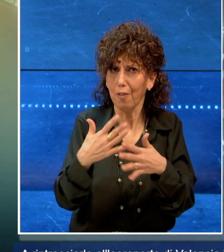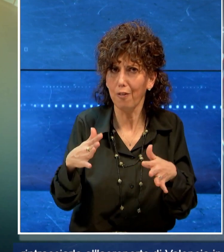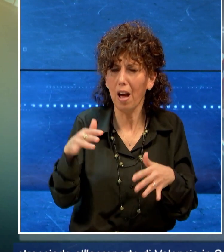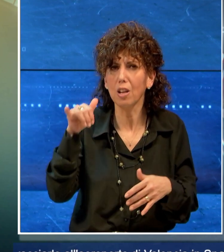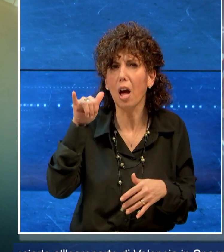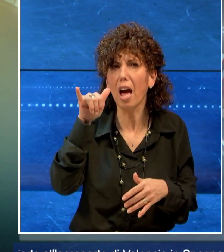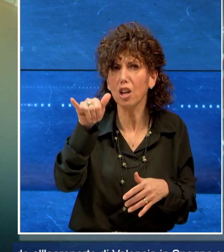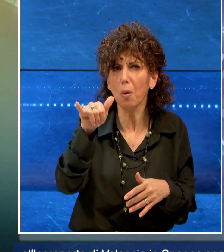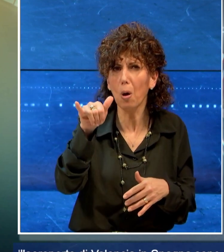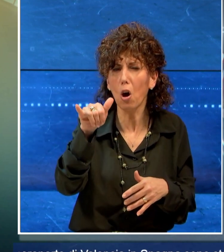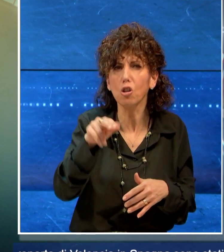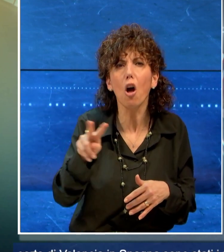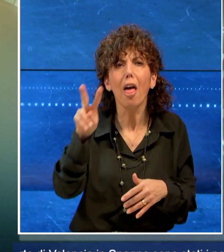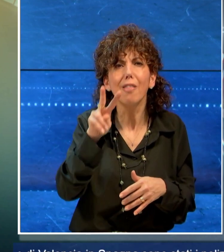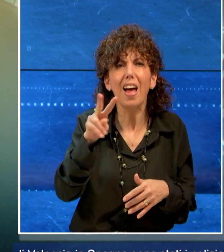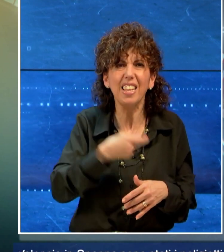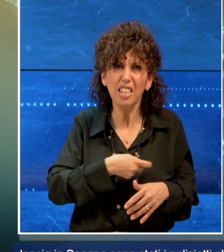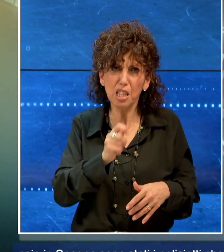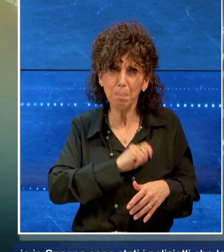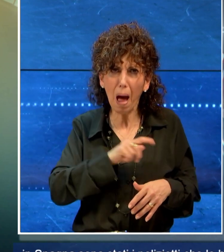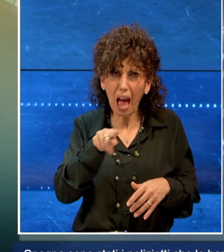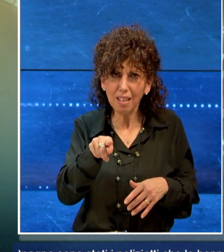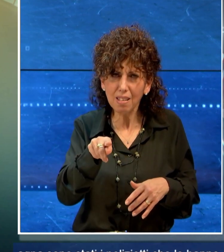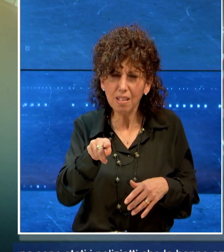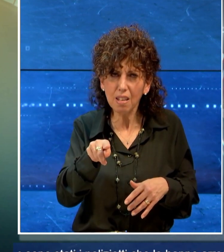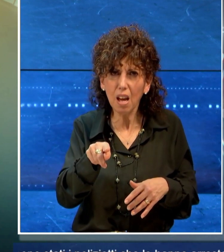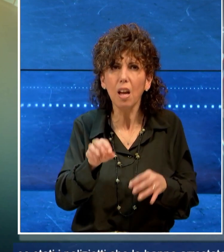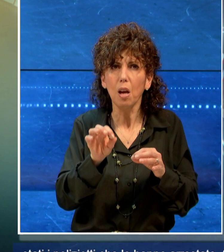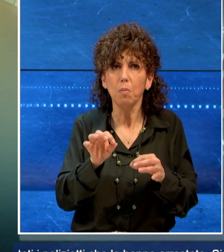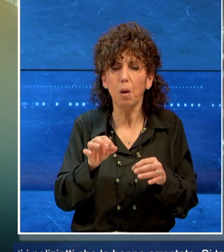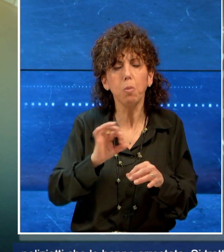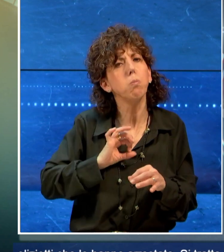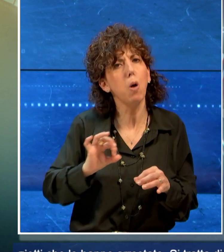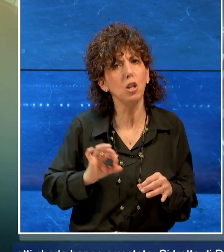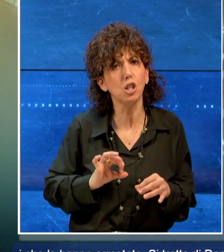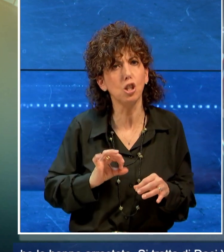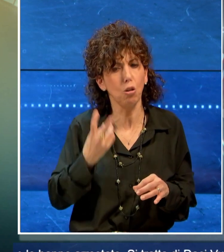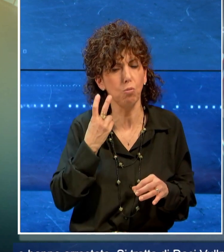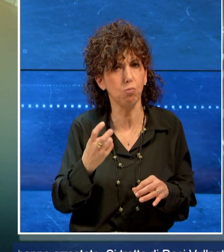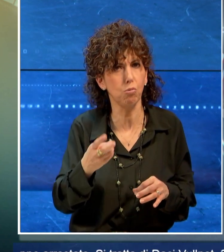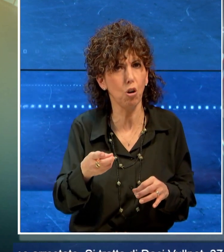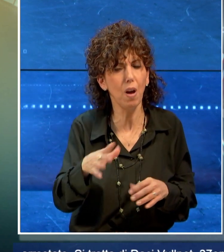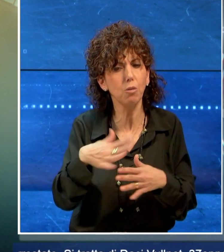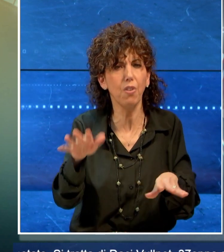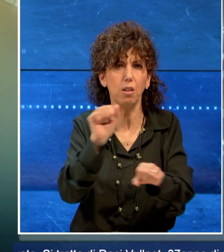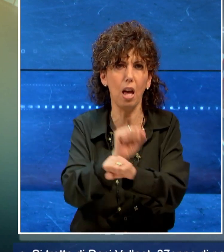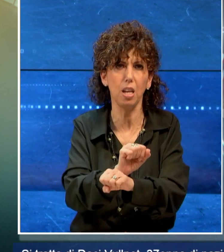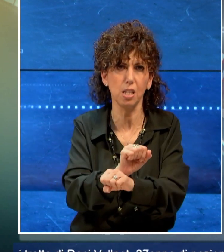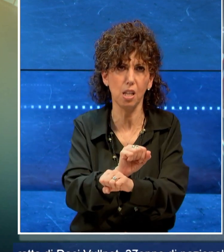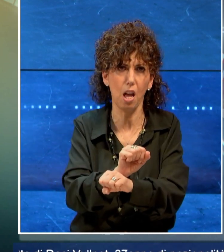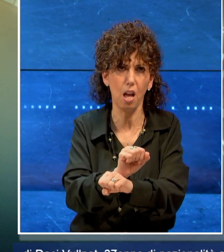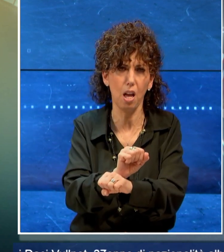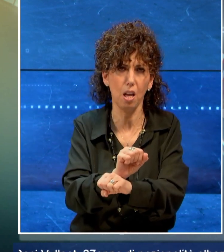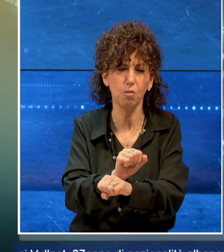'aeroporto di Valencia in Spagna sono stati i poliziotti che lo hanno arrestato